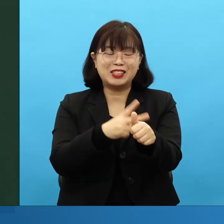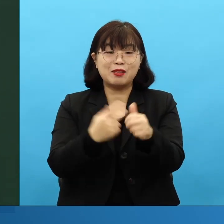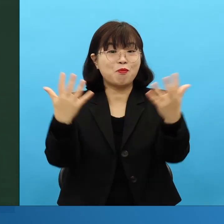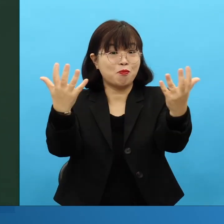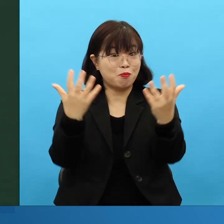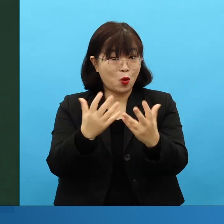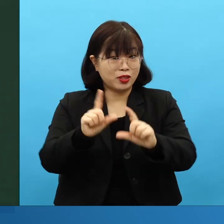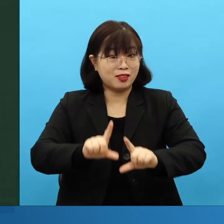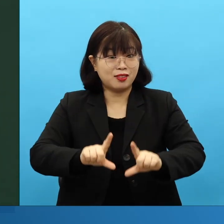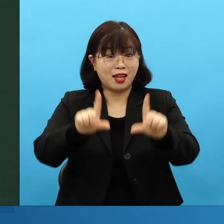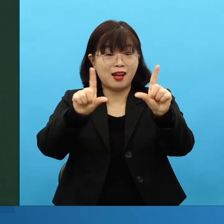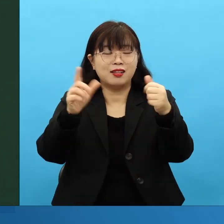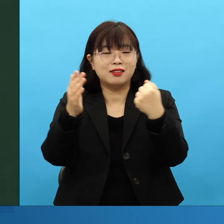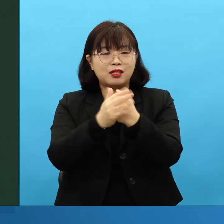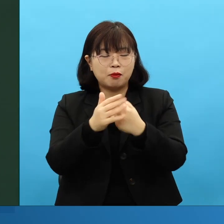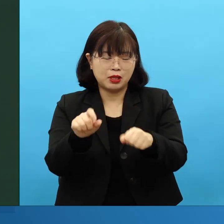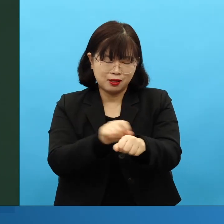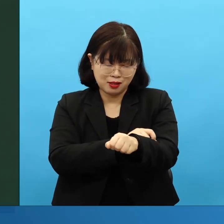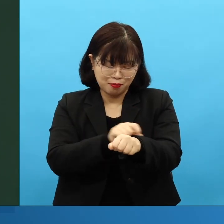그렇다고 볼 때, 굉장히 중요한 부분이죠.